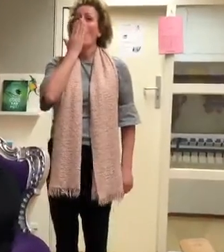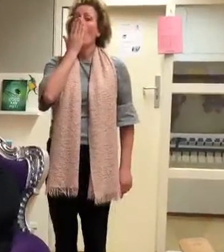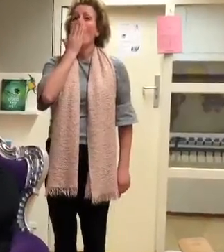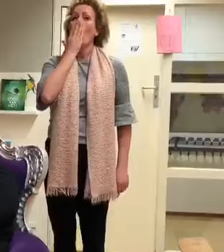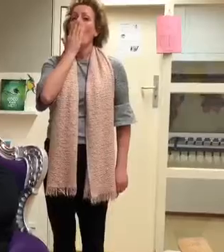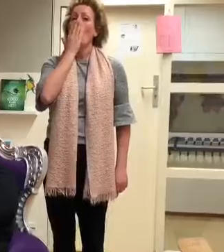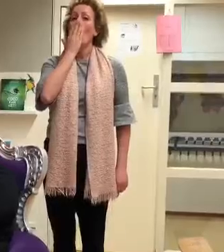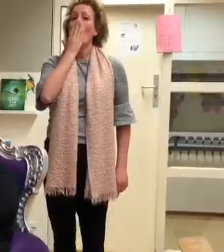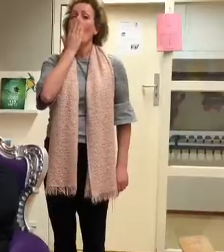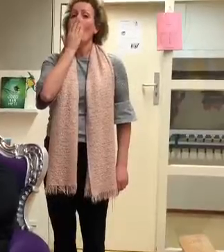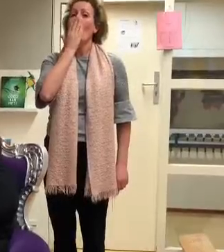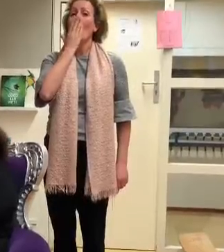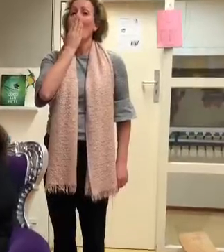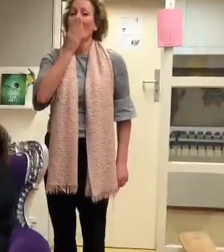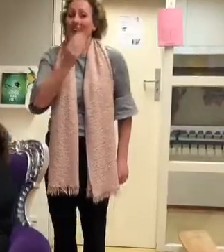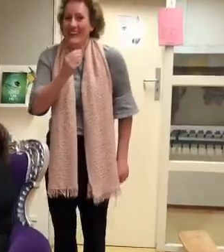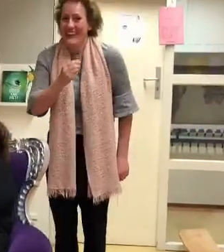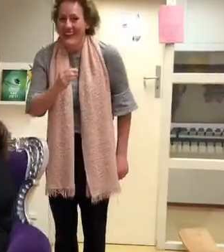Ooooooh!